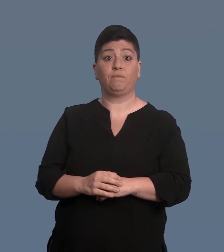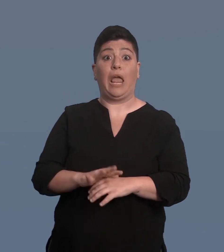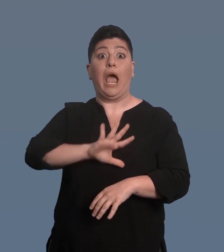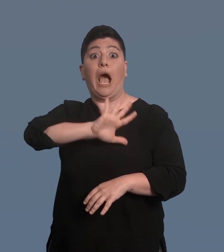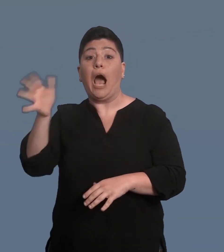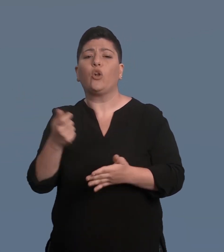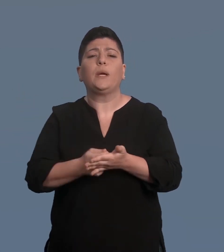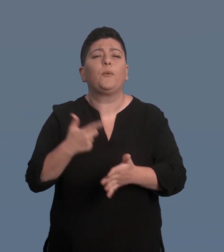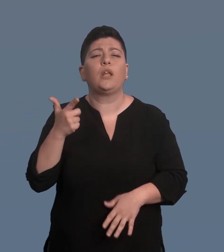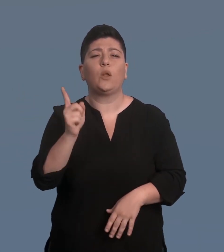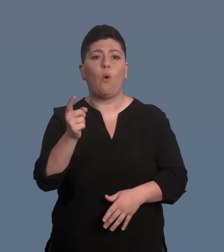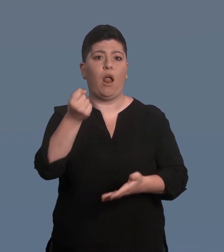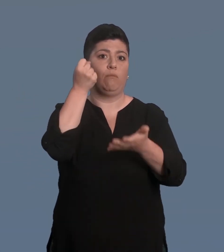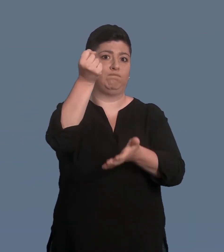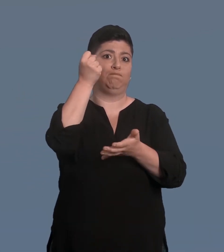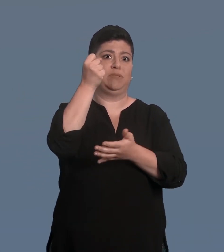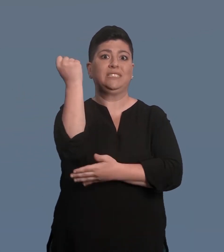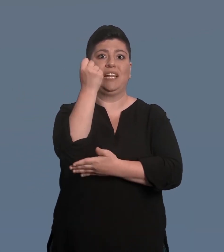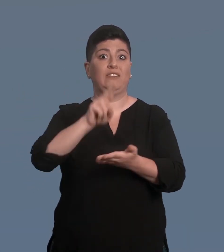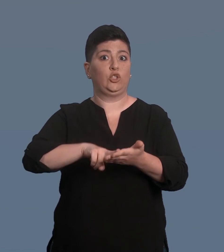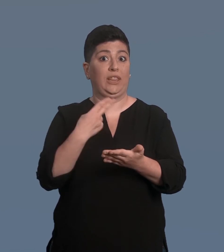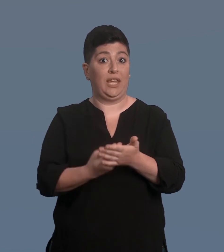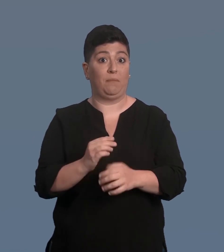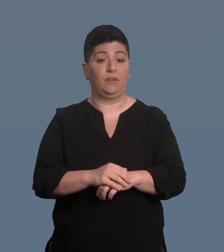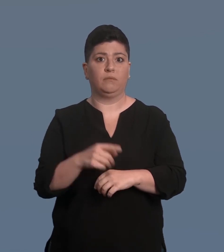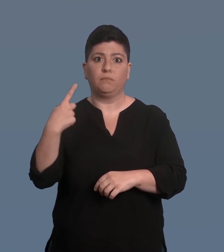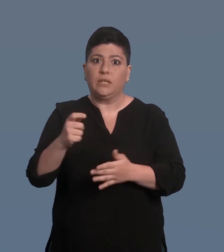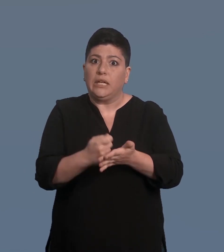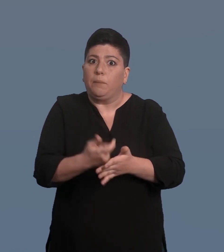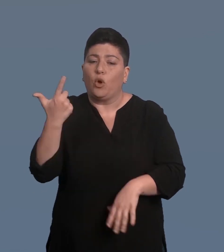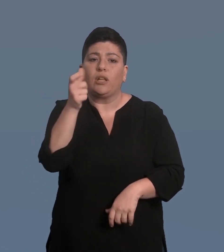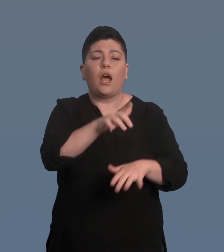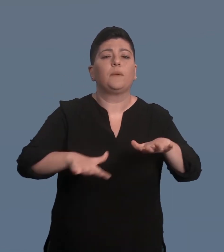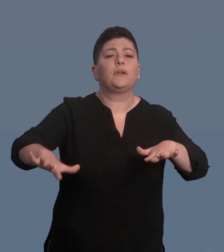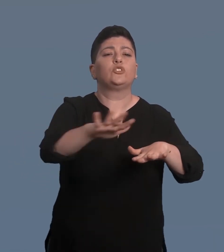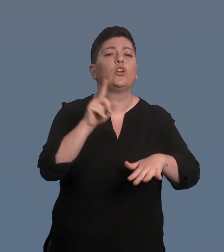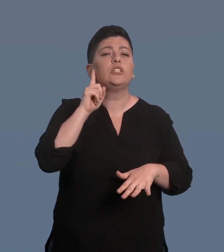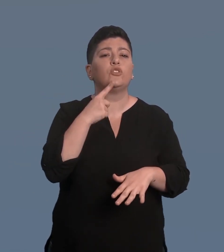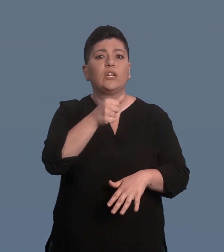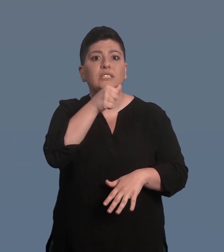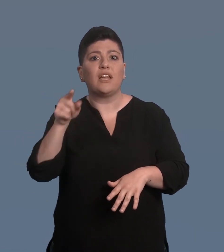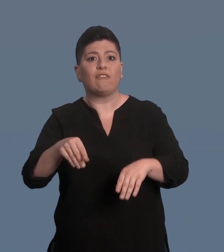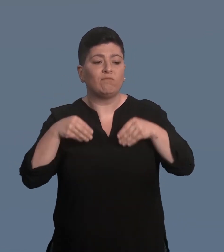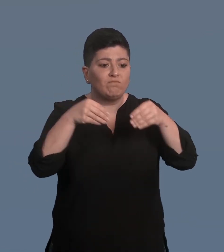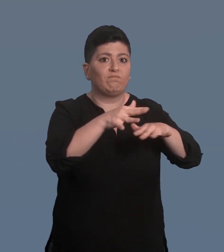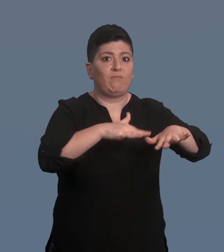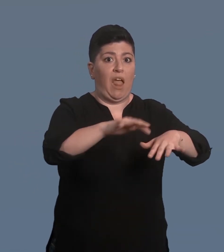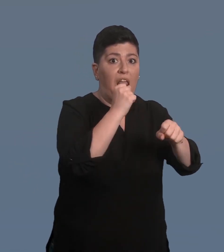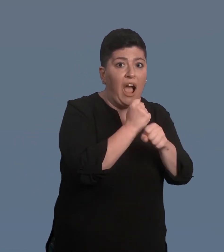prestazioni di interpretariato, che è un presupposto essenziale affinché le persone non udenti possano partecipare pienamente al